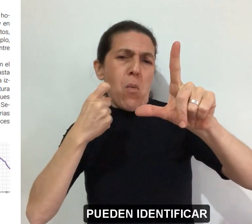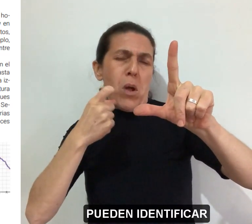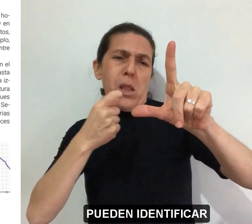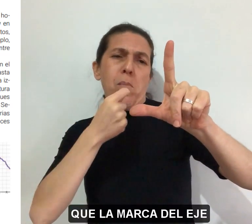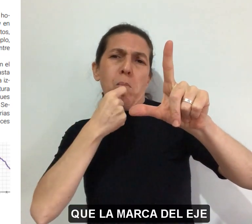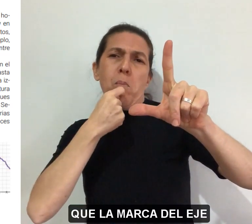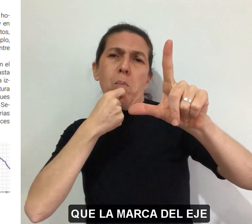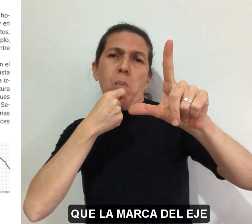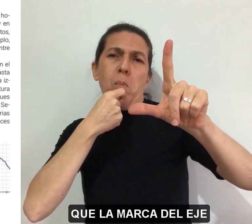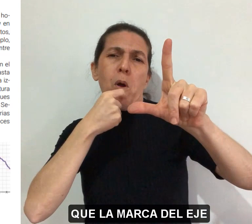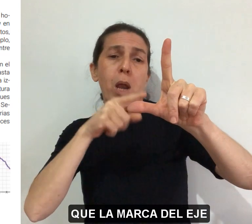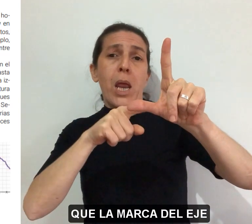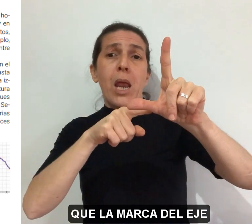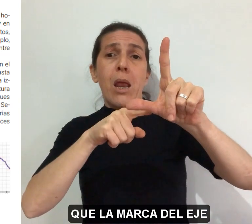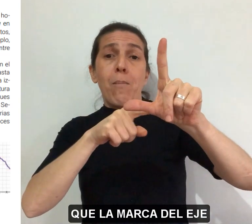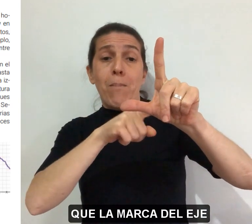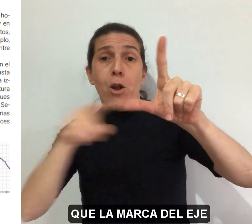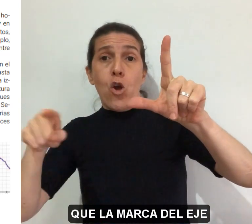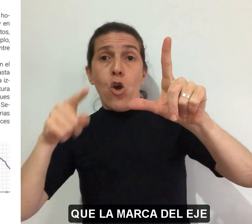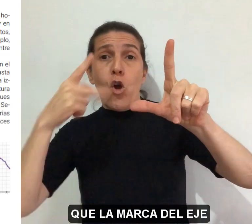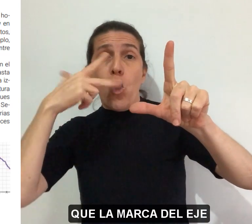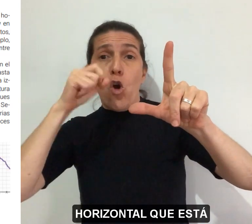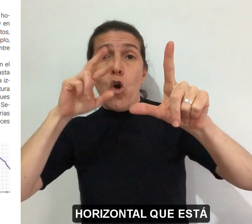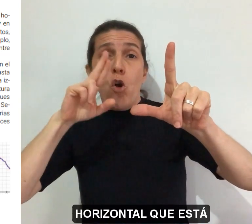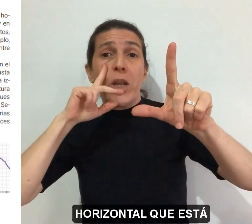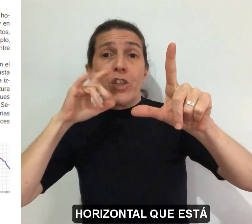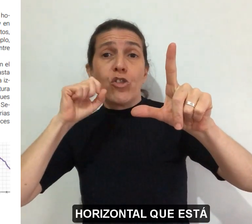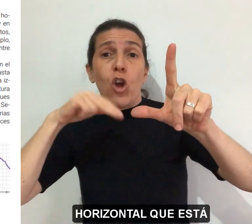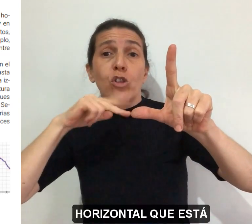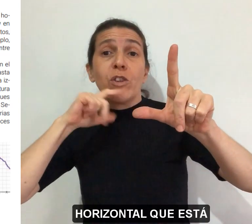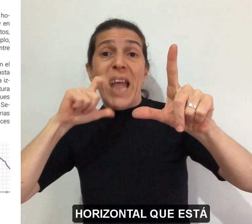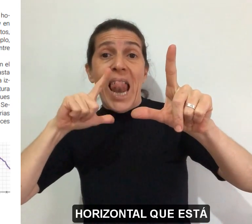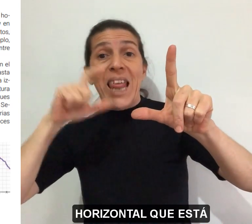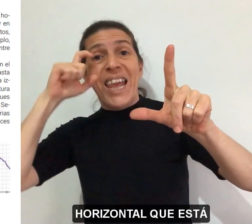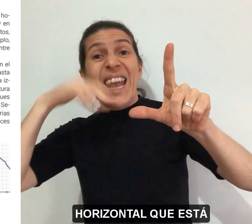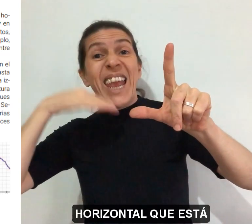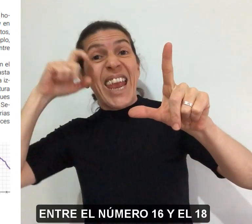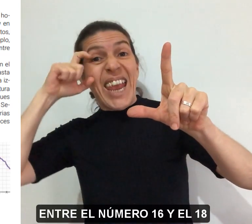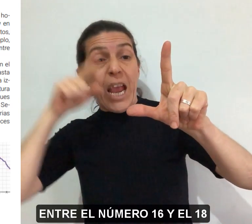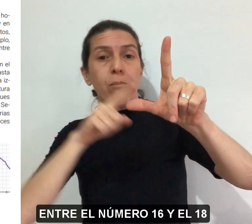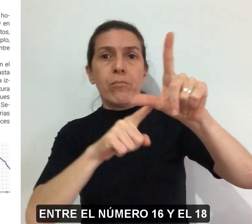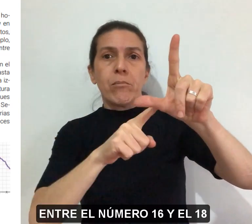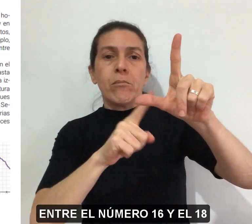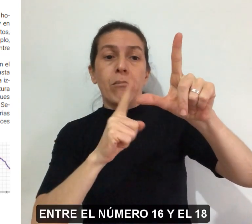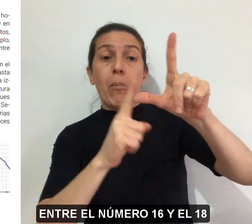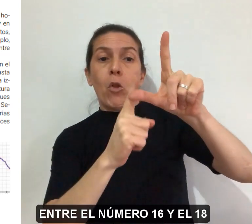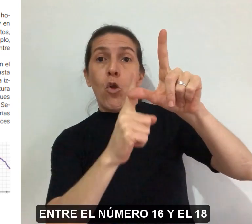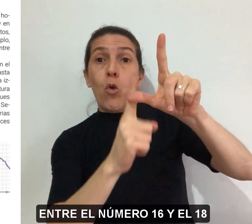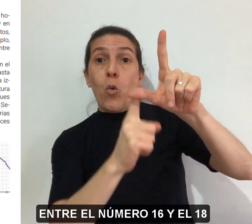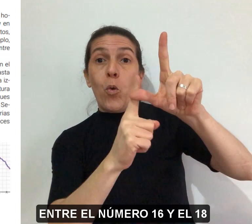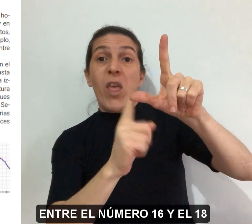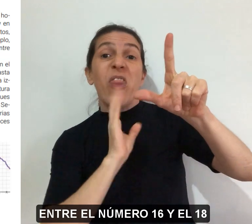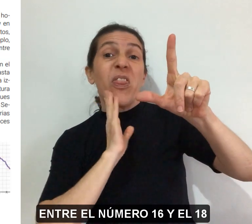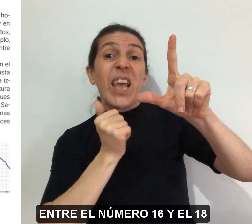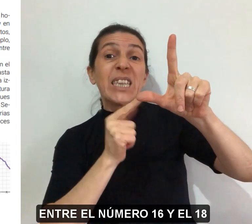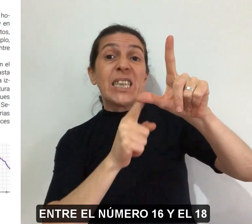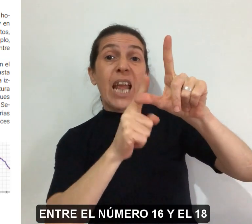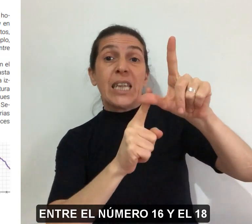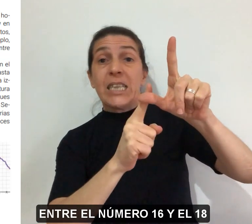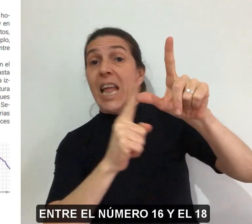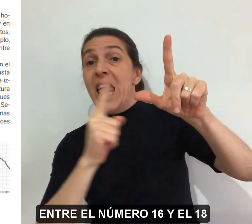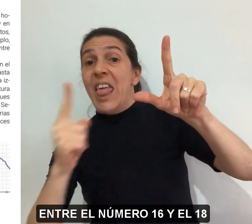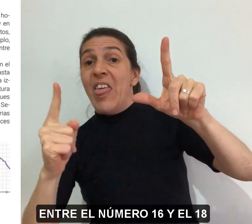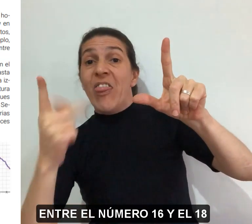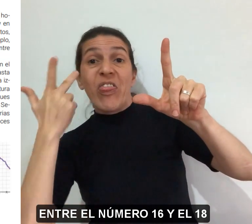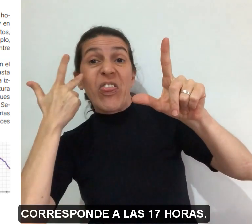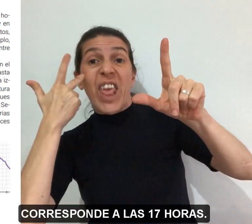identificar que la marca del eje horizontal, que está entre el número 16 y